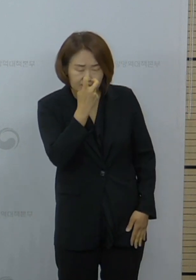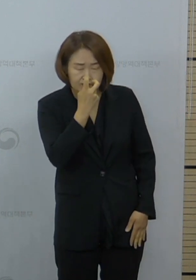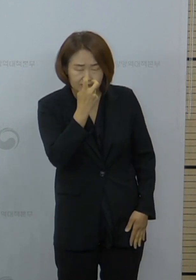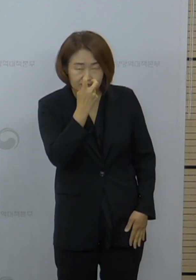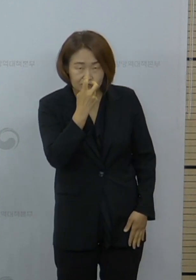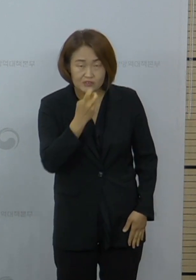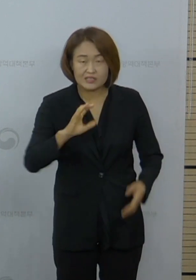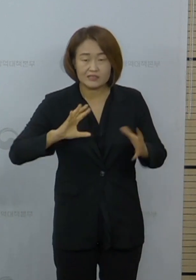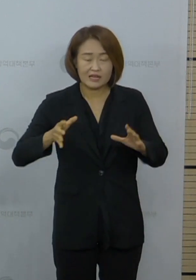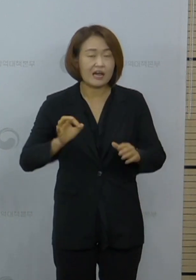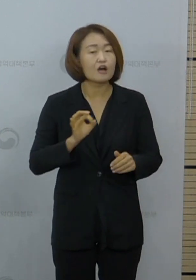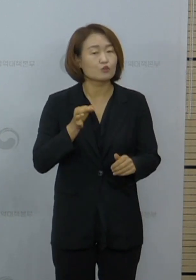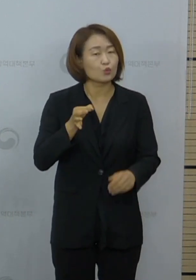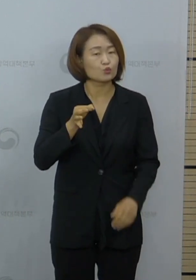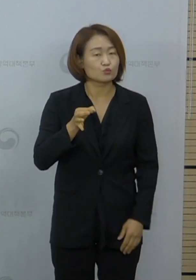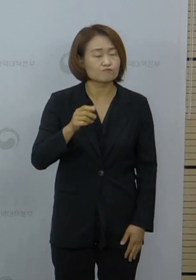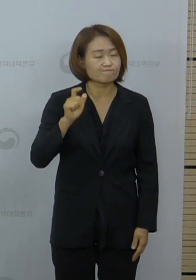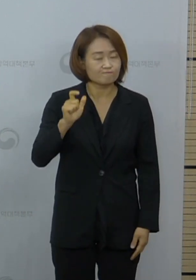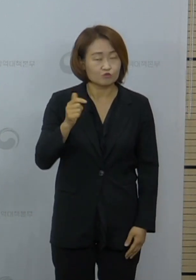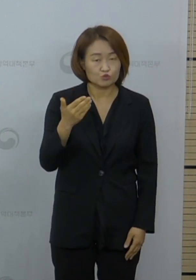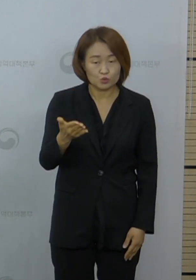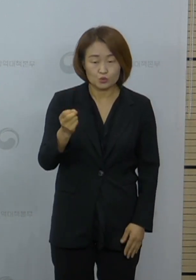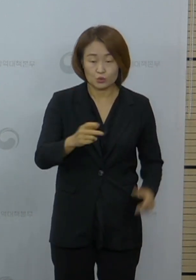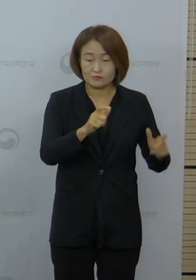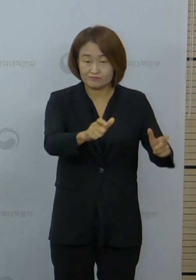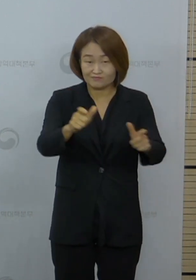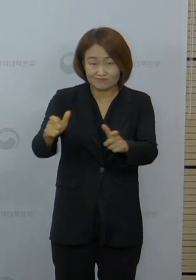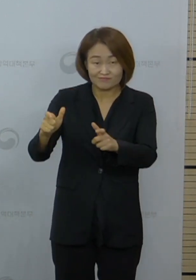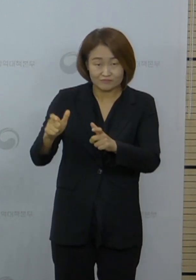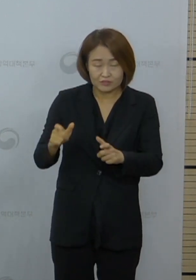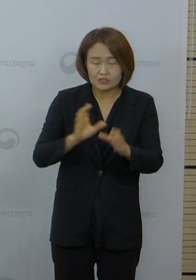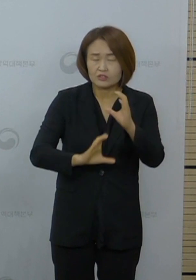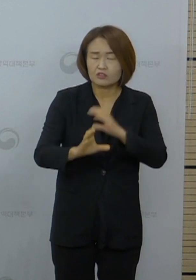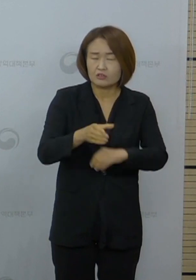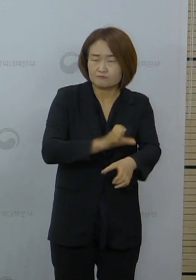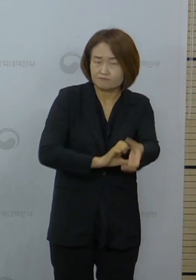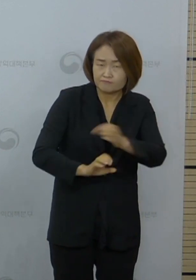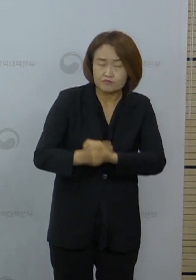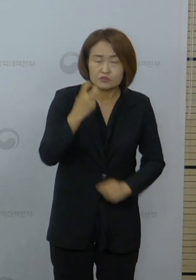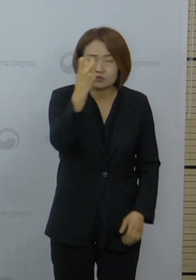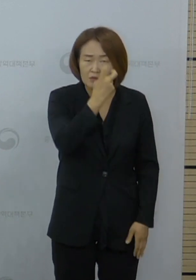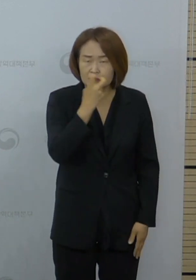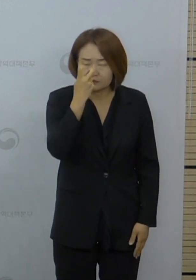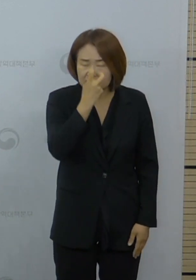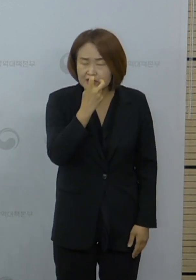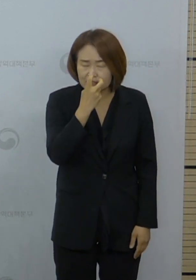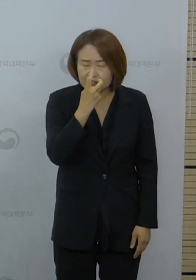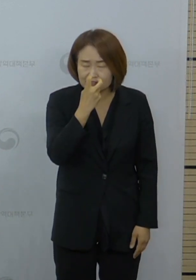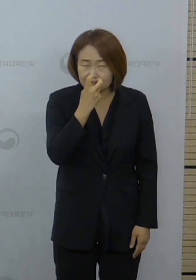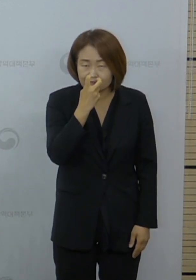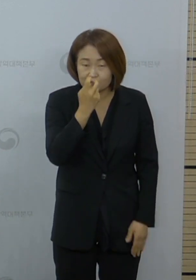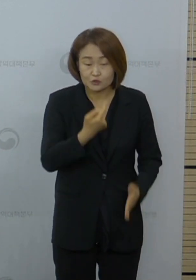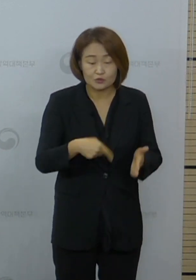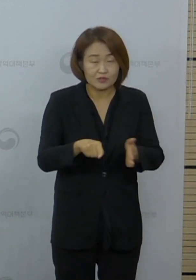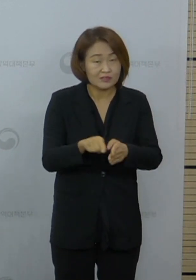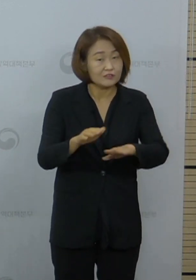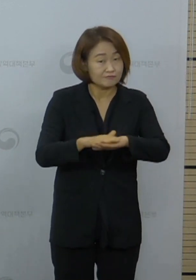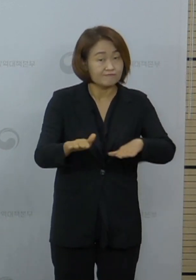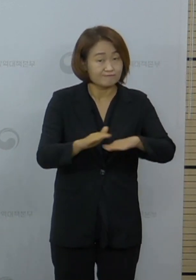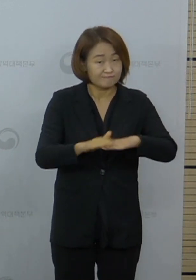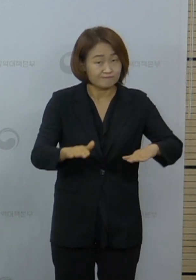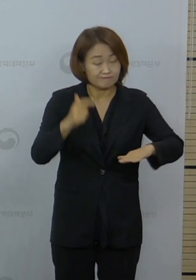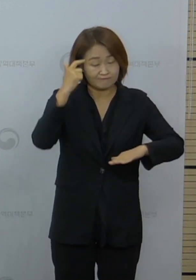국비 지원을 강화하고 지자체 단위에서 보다 적극적인 검사가 이루어질수록 조치를 할 계획입니다.